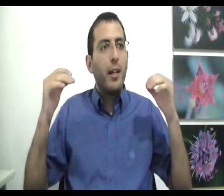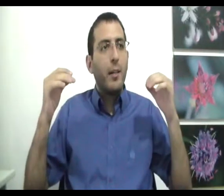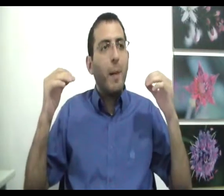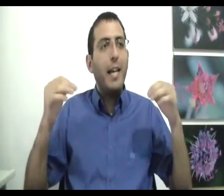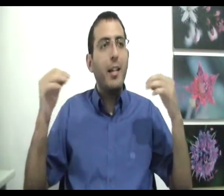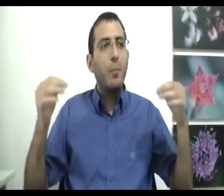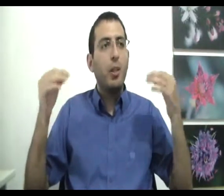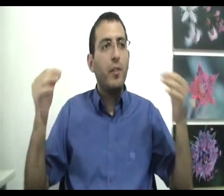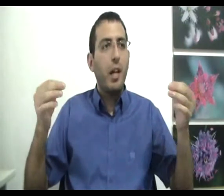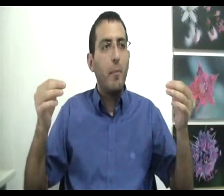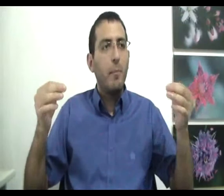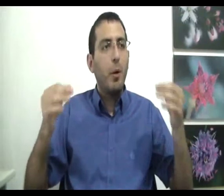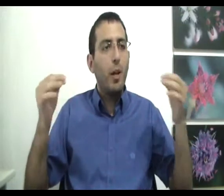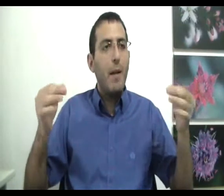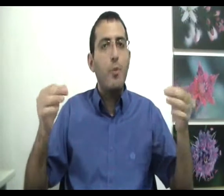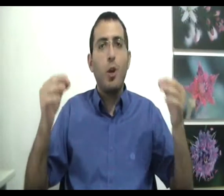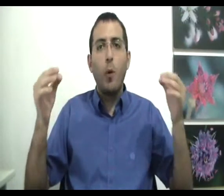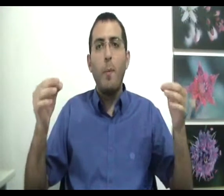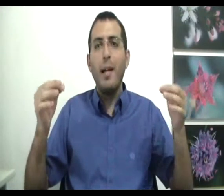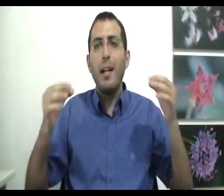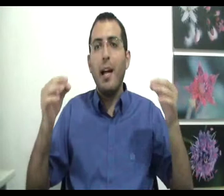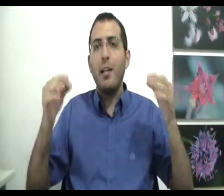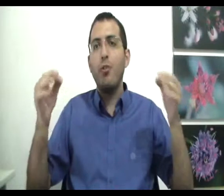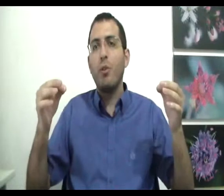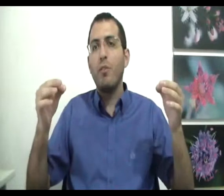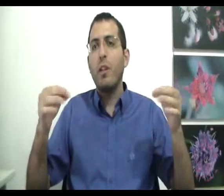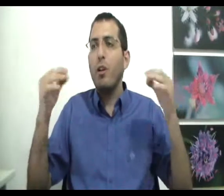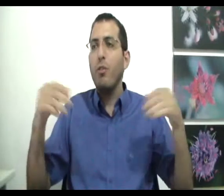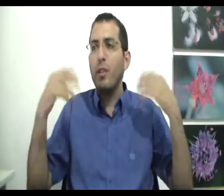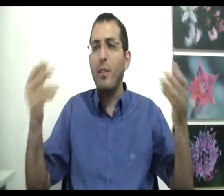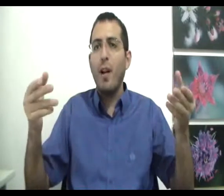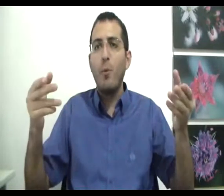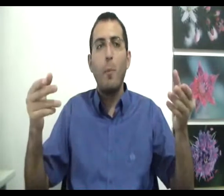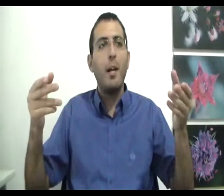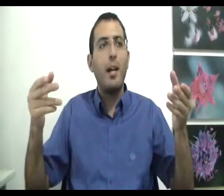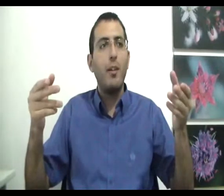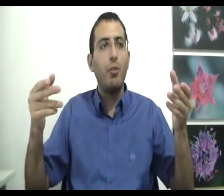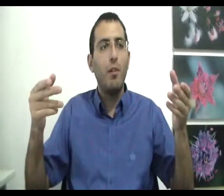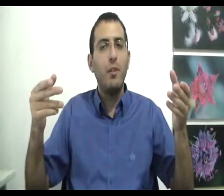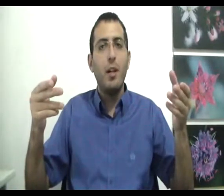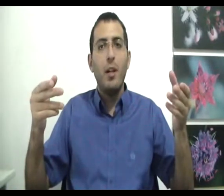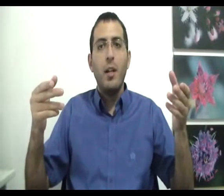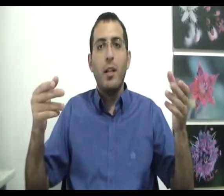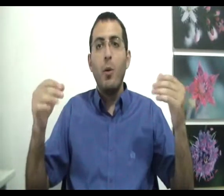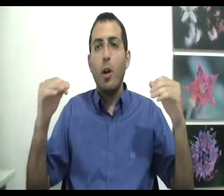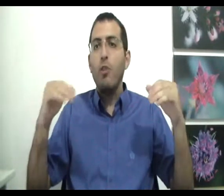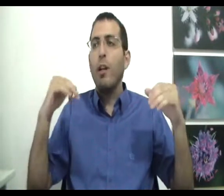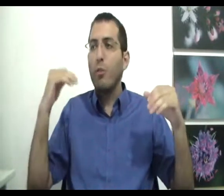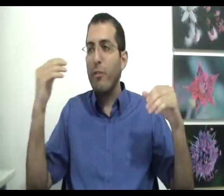מה היא כמות הדברים בעולם שגורמים לך להרגיש טוב? ככל שיותר דברים גורמים לך להרגיש טוב, ככל שהטוב